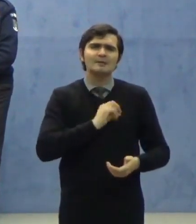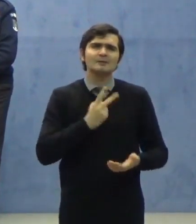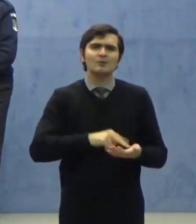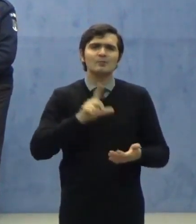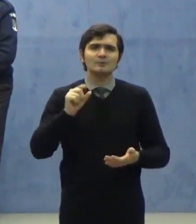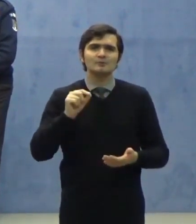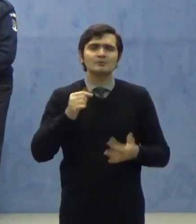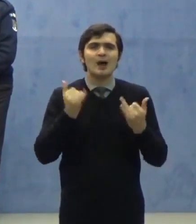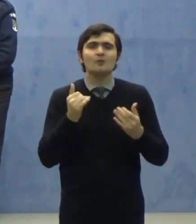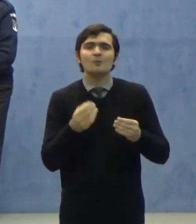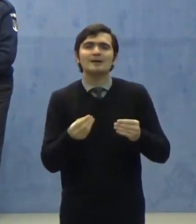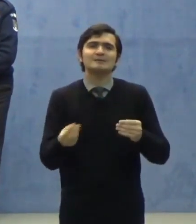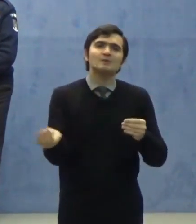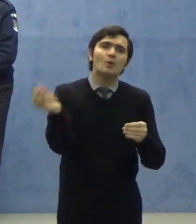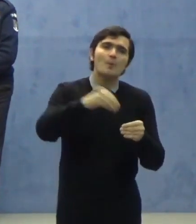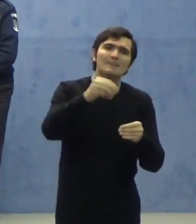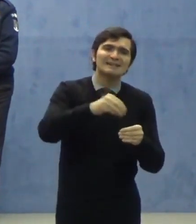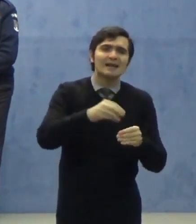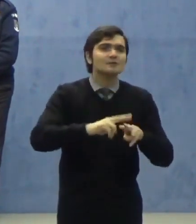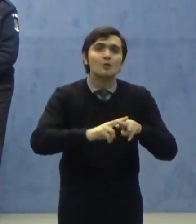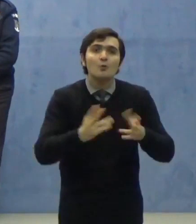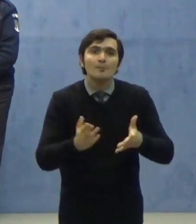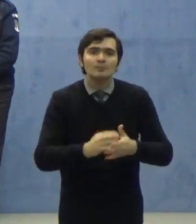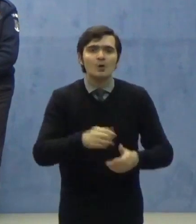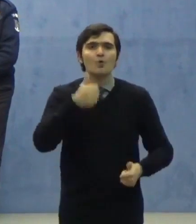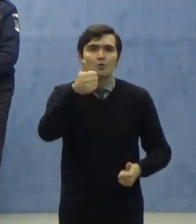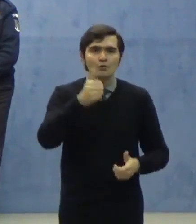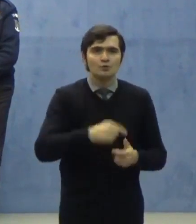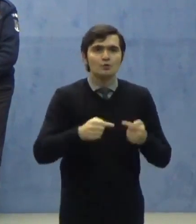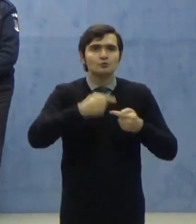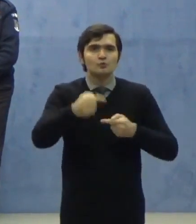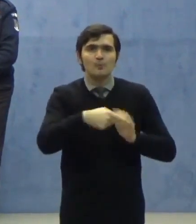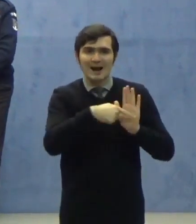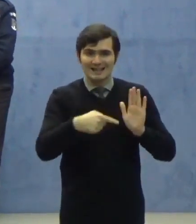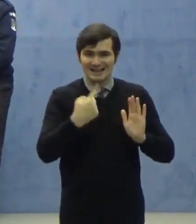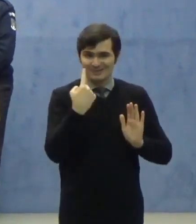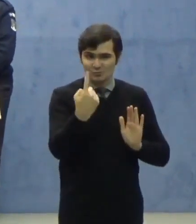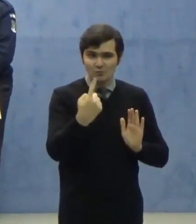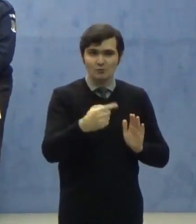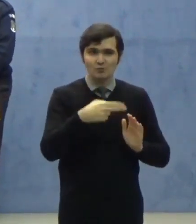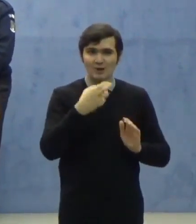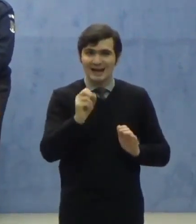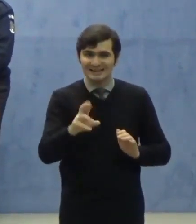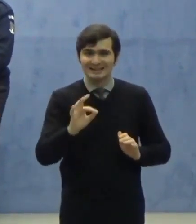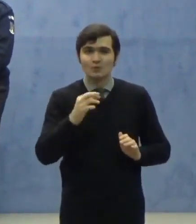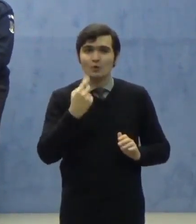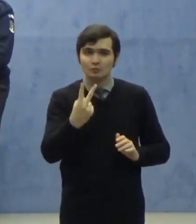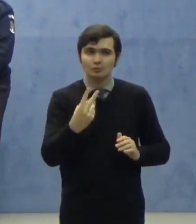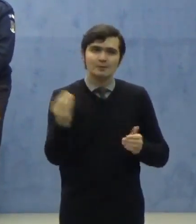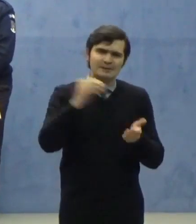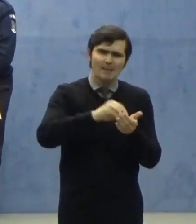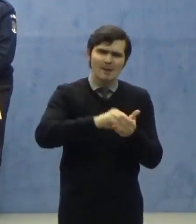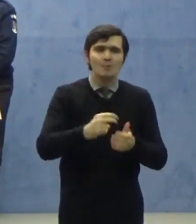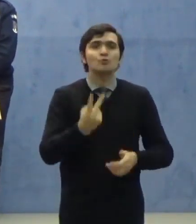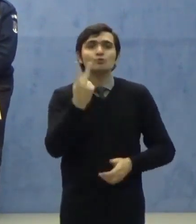se completează după cum urmează. 1. După aliniatul 1 al articolului 2 se introduc două noi aliniate aliniatul 2 și